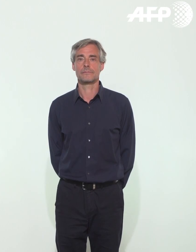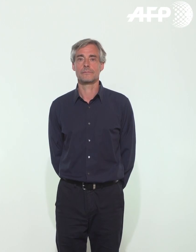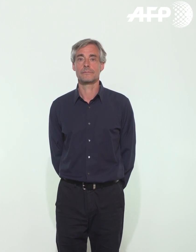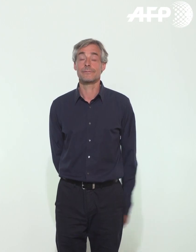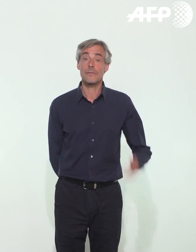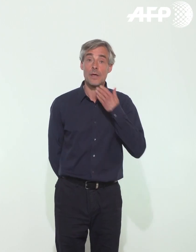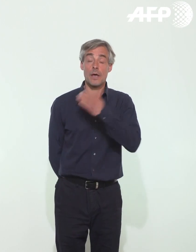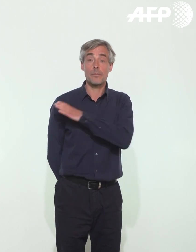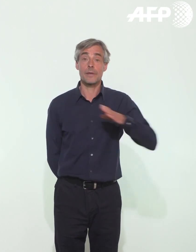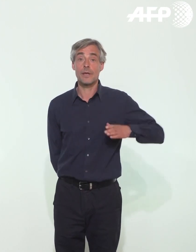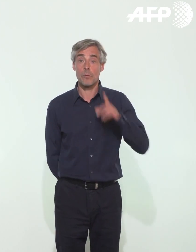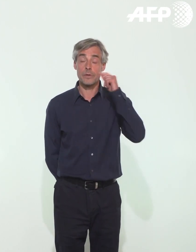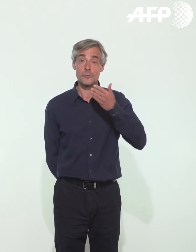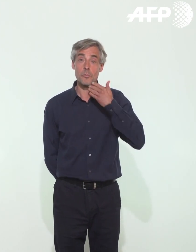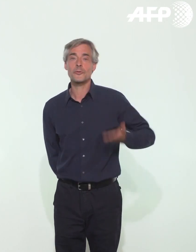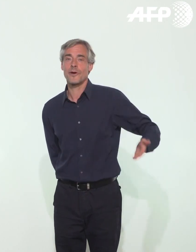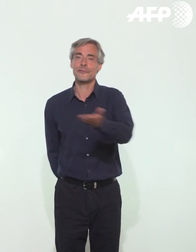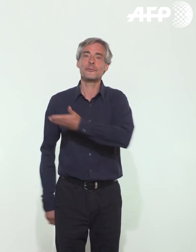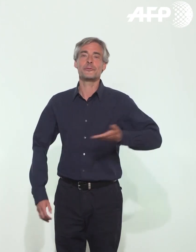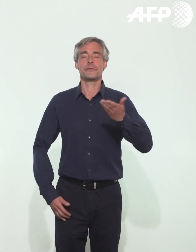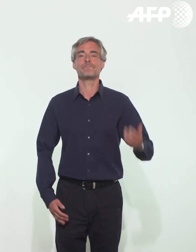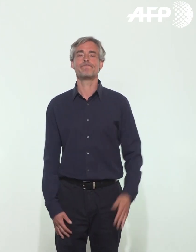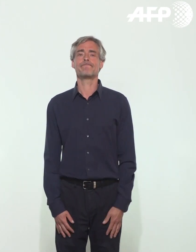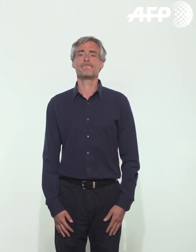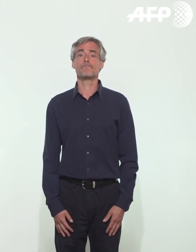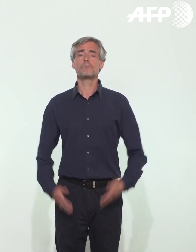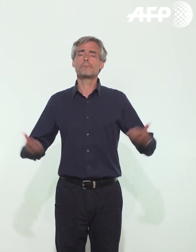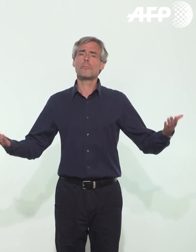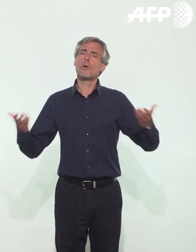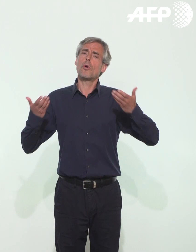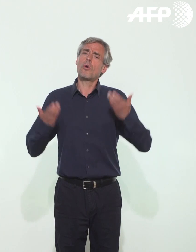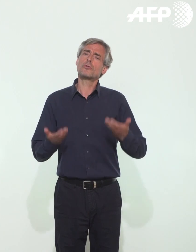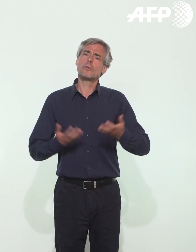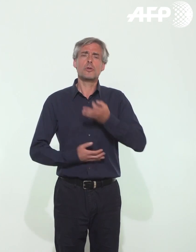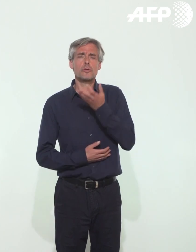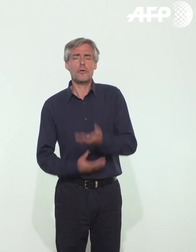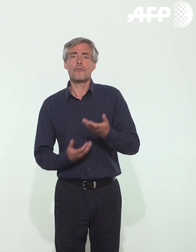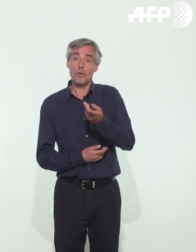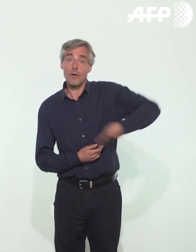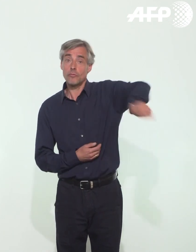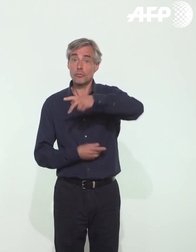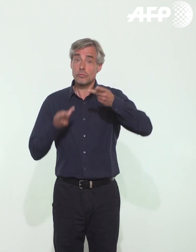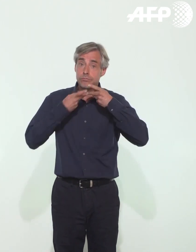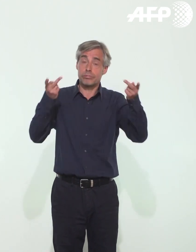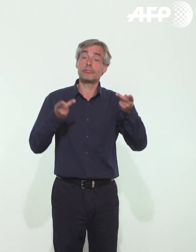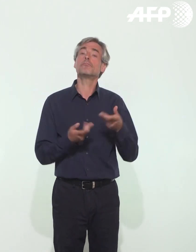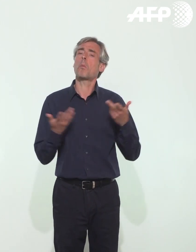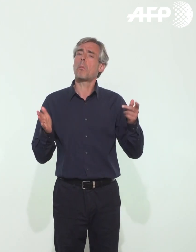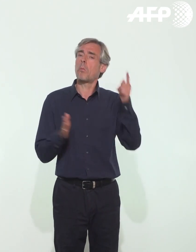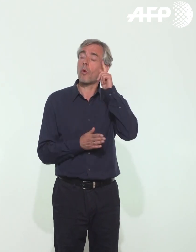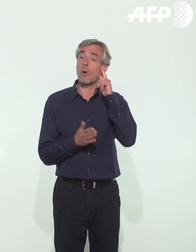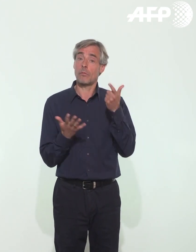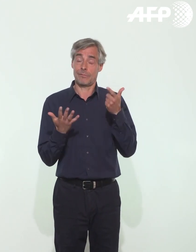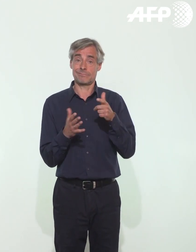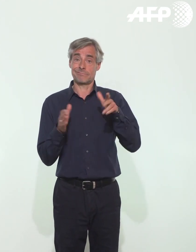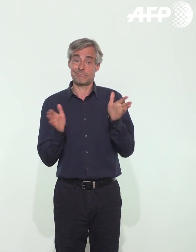Mesdames et Messieurs, bonsoir à toutes et à tous. Je souhaitais m'adresser à vous ce soir, huit jours après